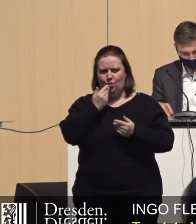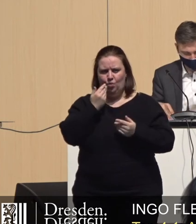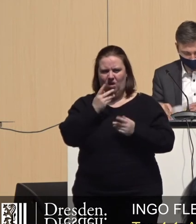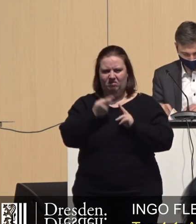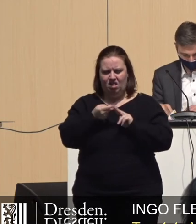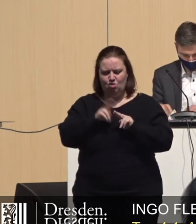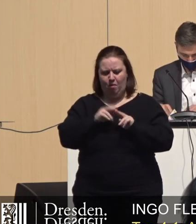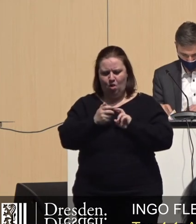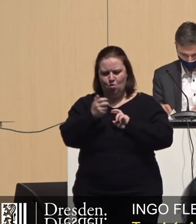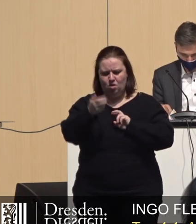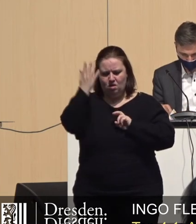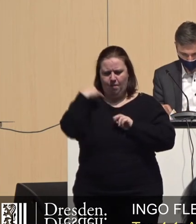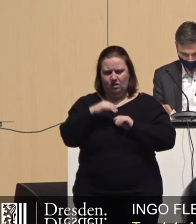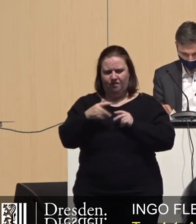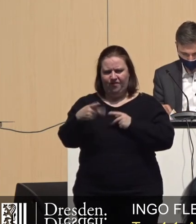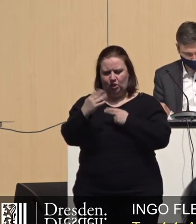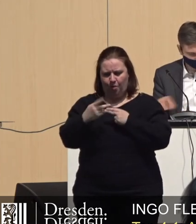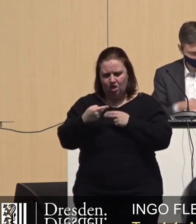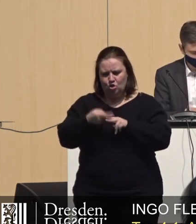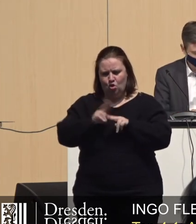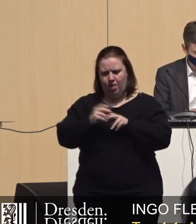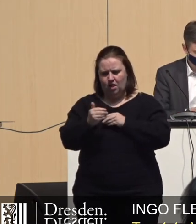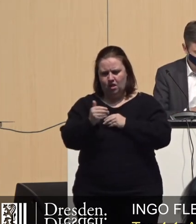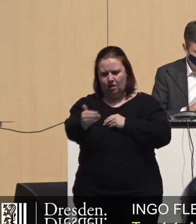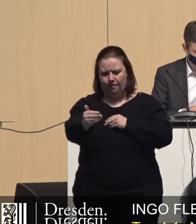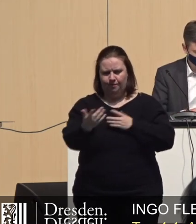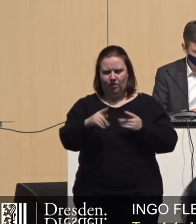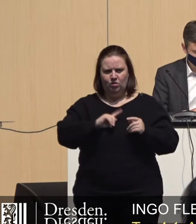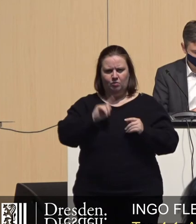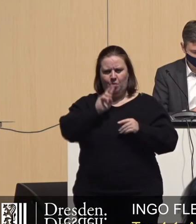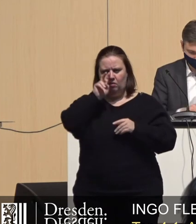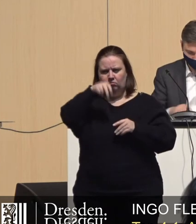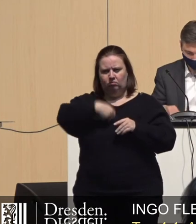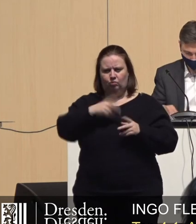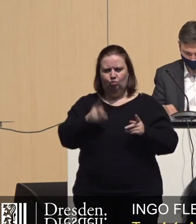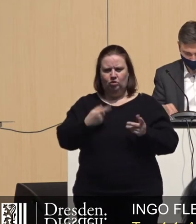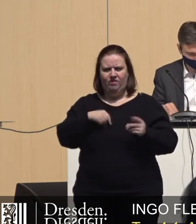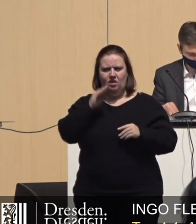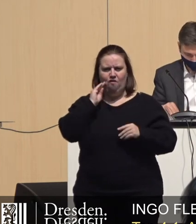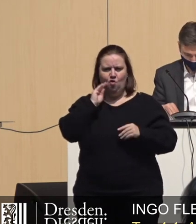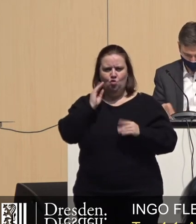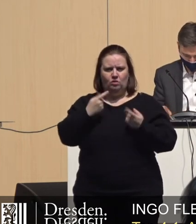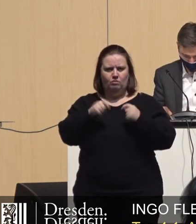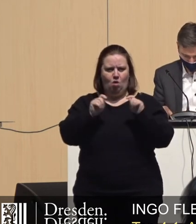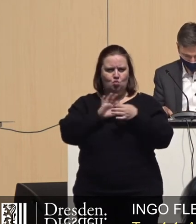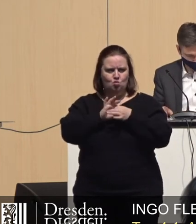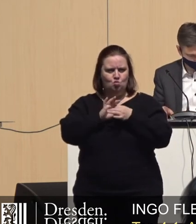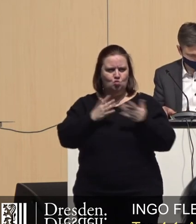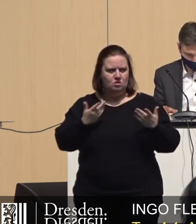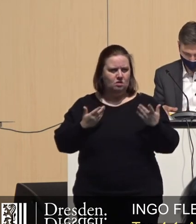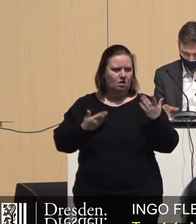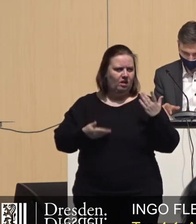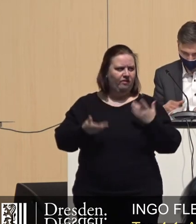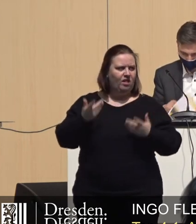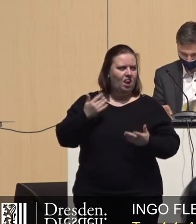eine Verdoppelung der damals geschätzten Frist. Und ich glaube, das sind die Dinge, die wir uns mal anschauen müssen, wenn wir über den Wohnungsbau reden. Da müssen wir vielleicht